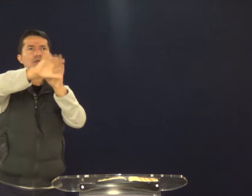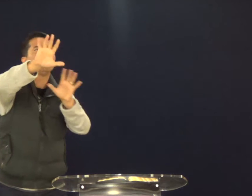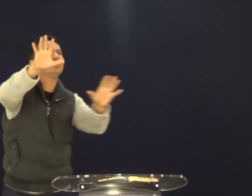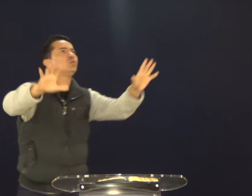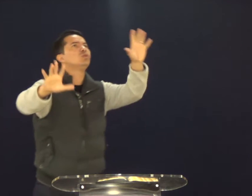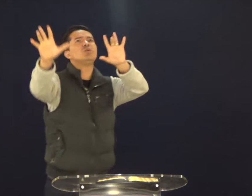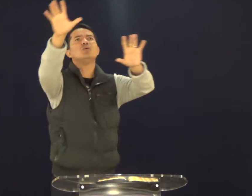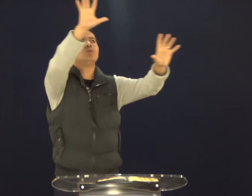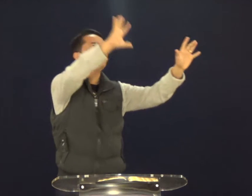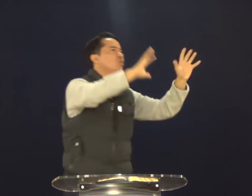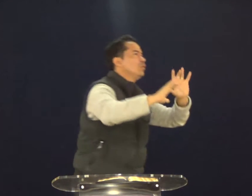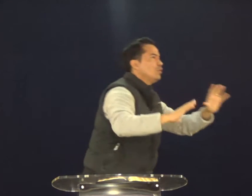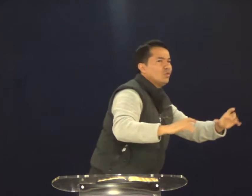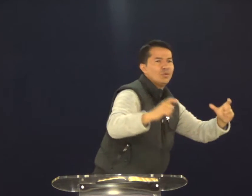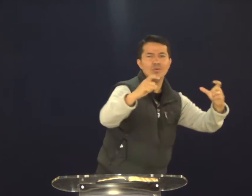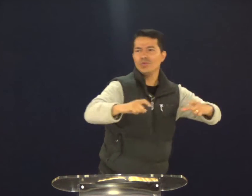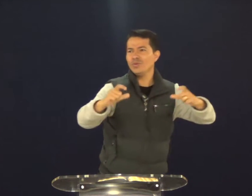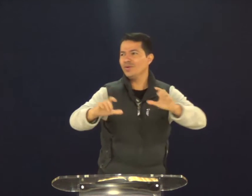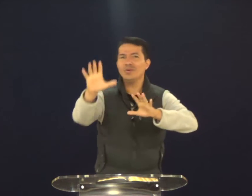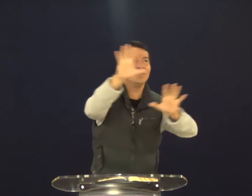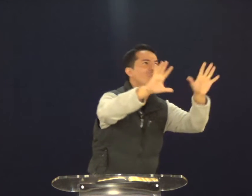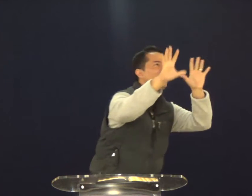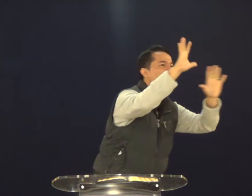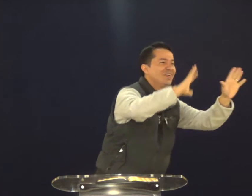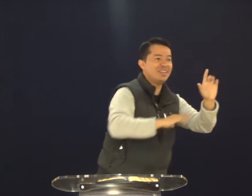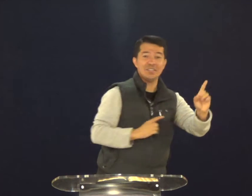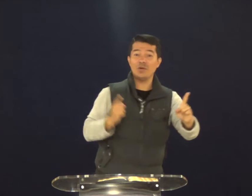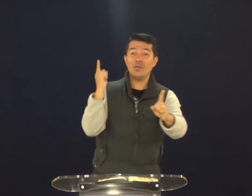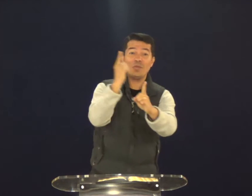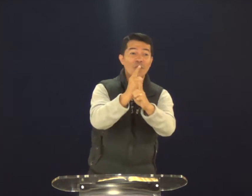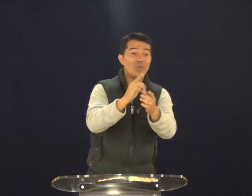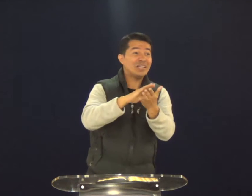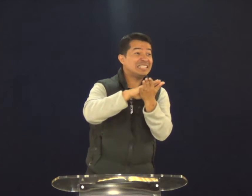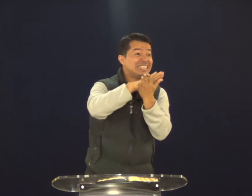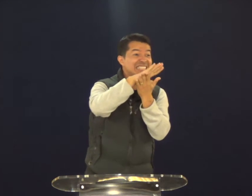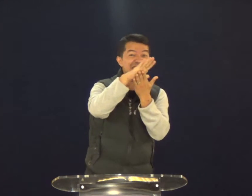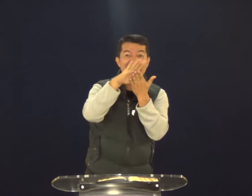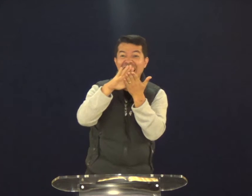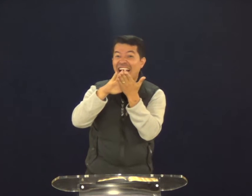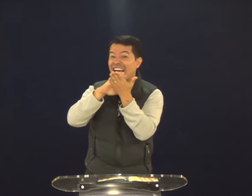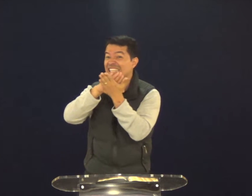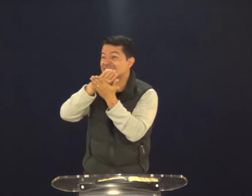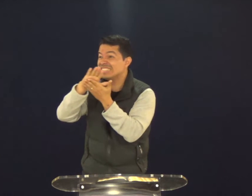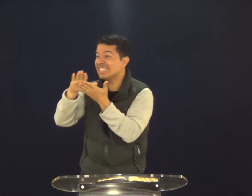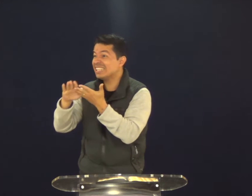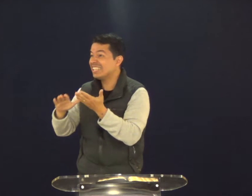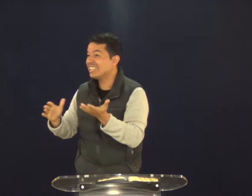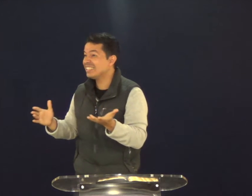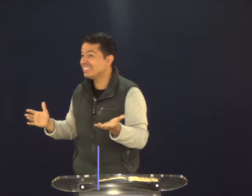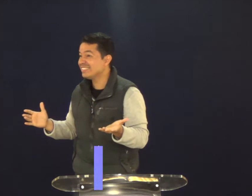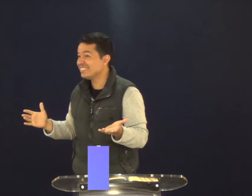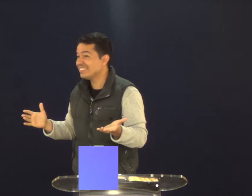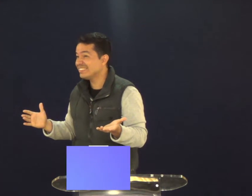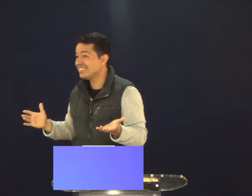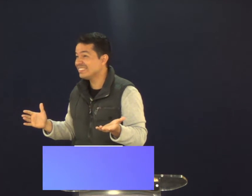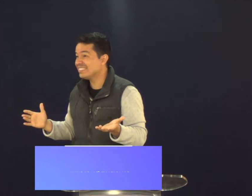que talvez ele tenha até subido ali na árvore. Procurado bem. Realmente, não tem aqui no meio. Mas ele não encontrou nada.